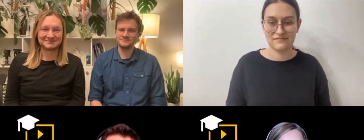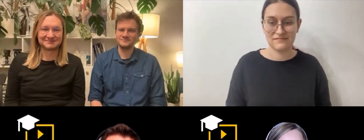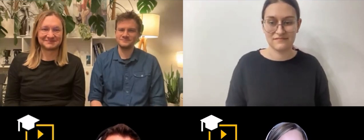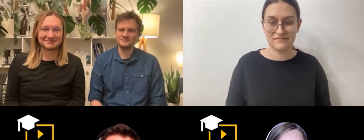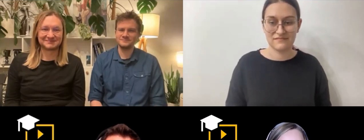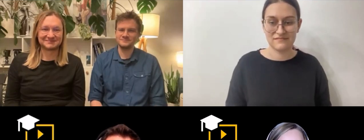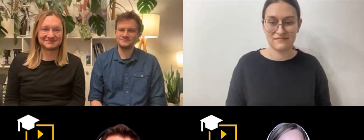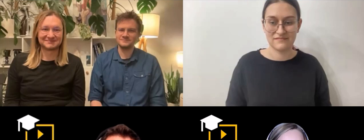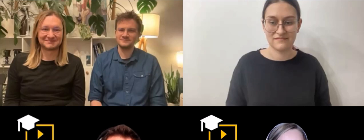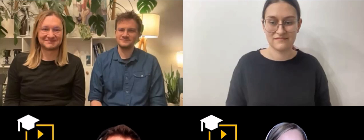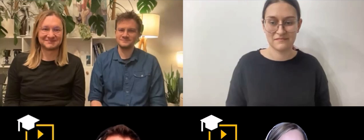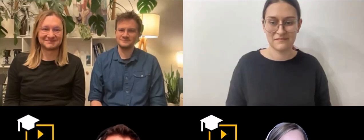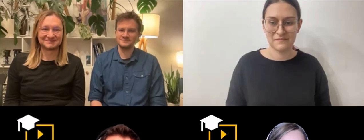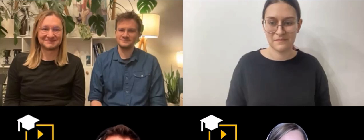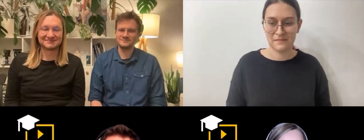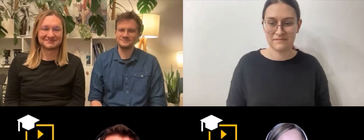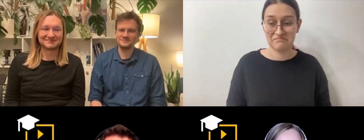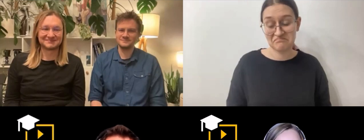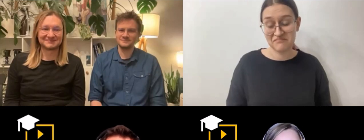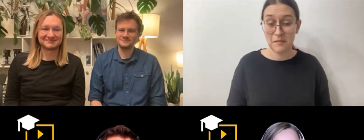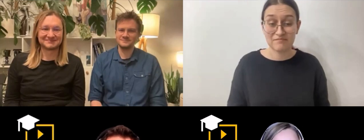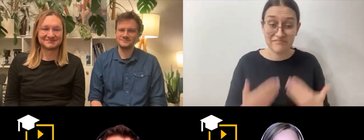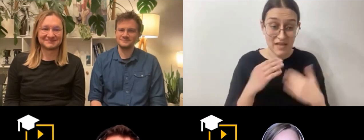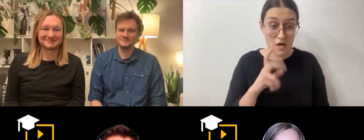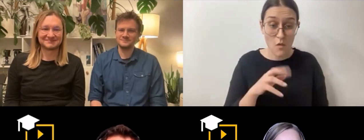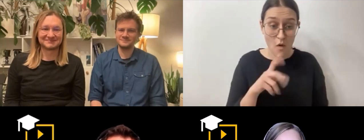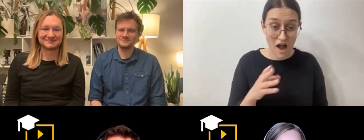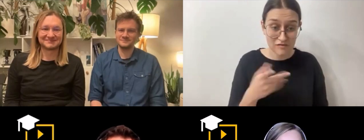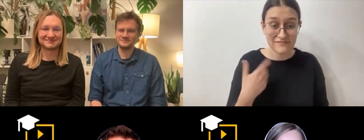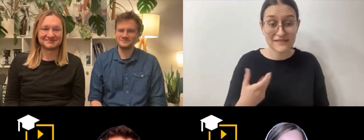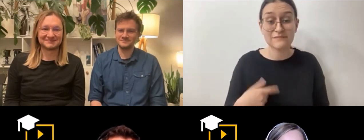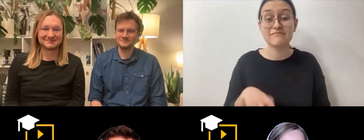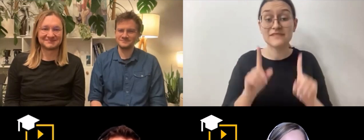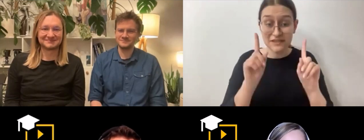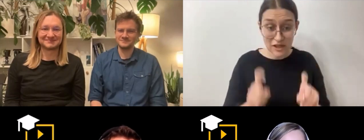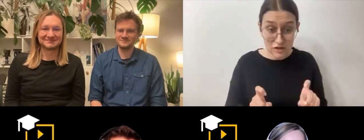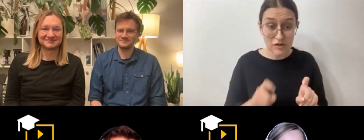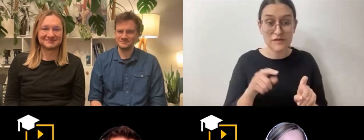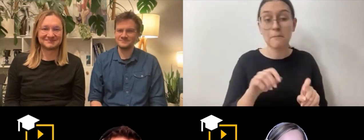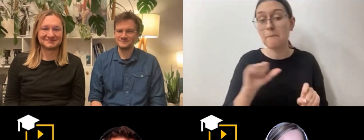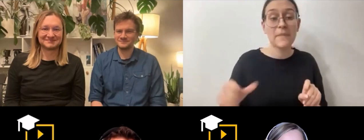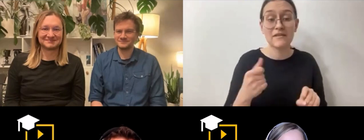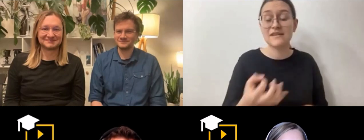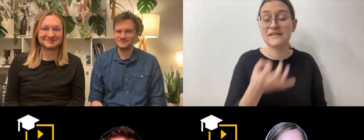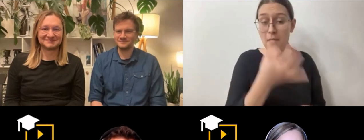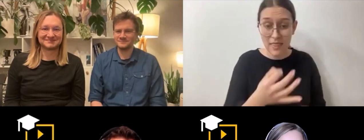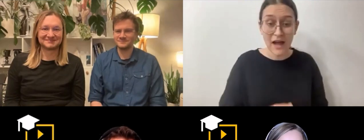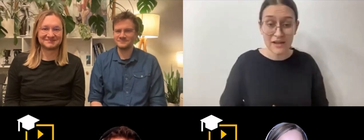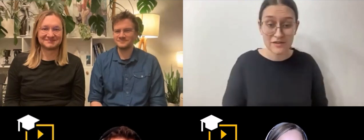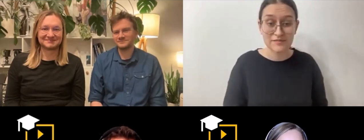Łukasz. I'd like to start with asking our interviewees, our